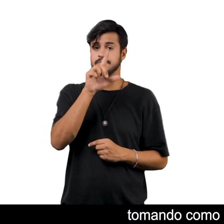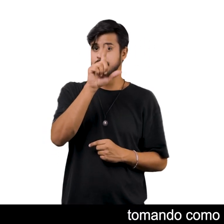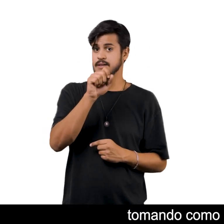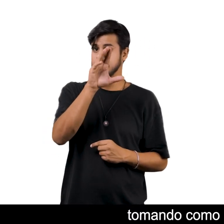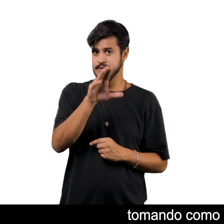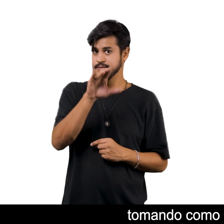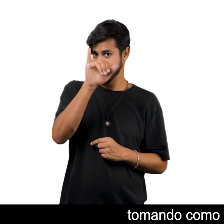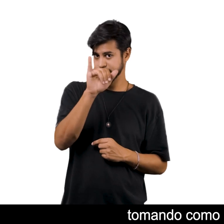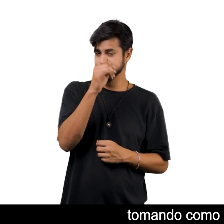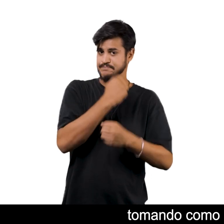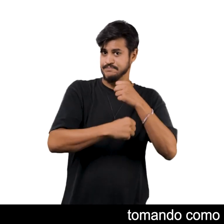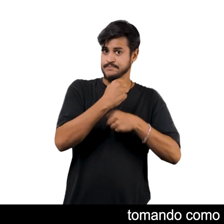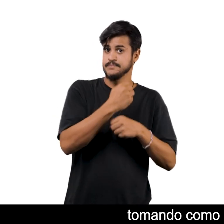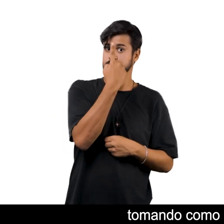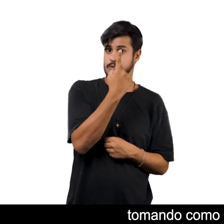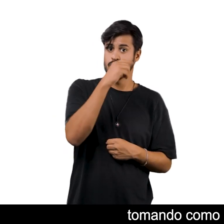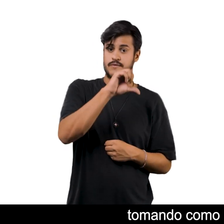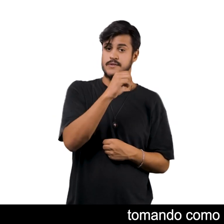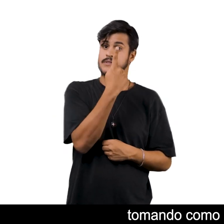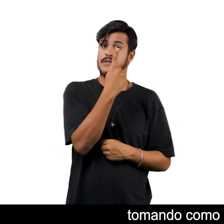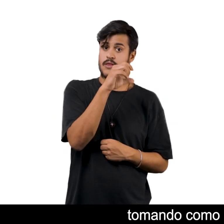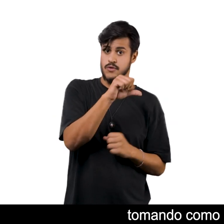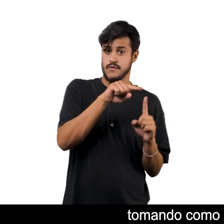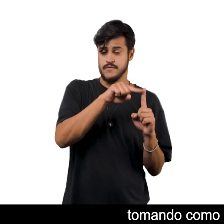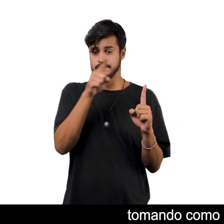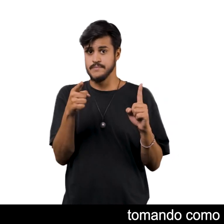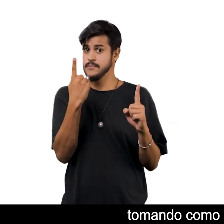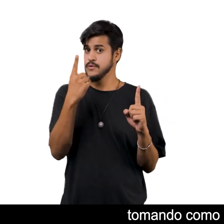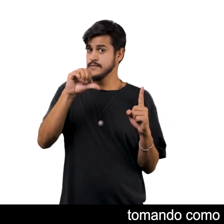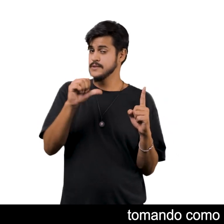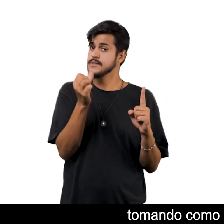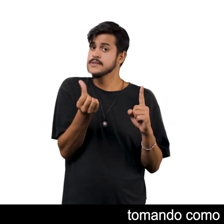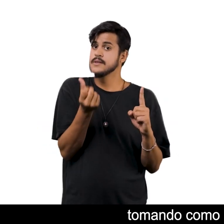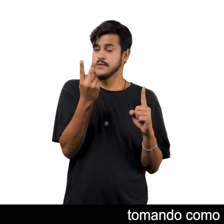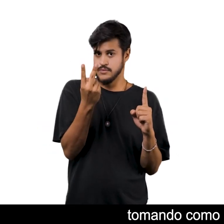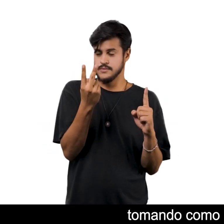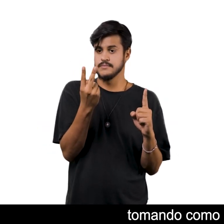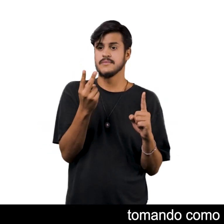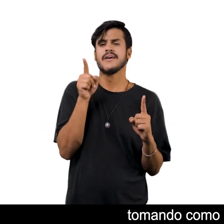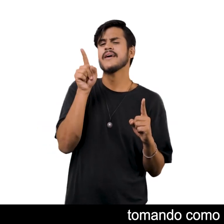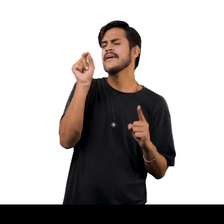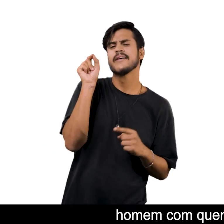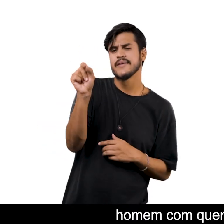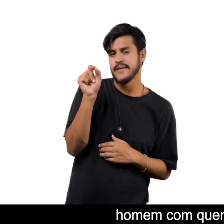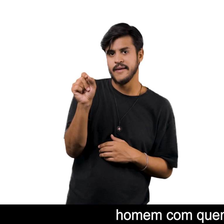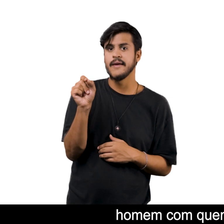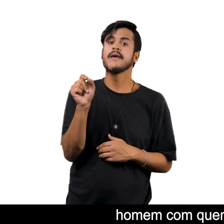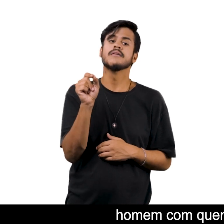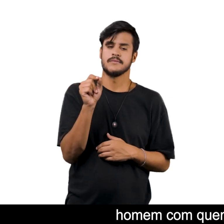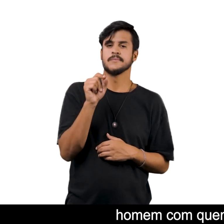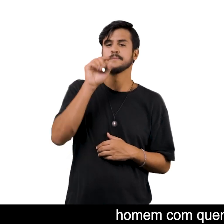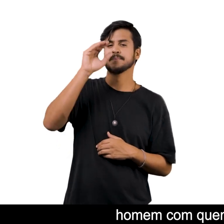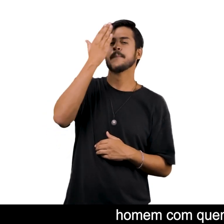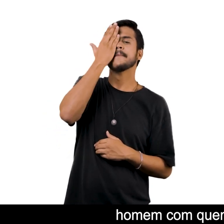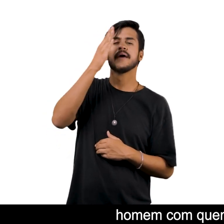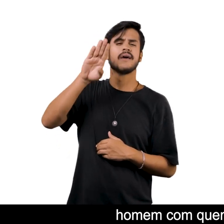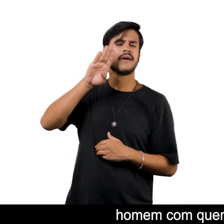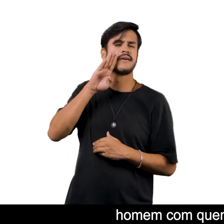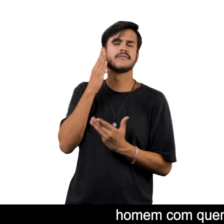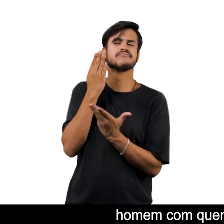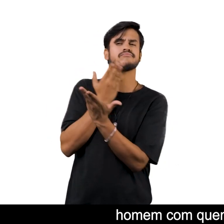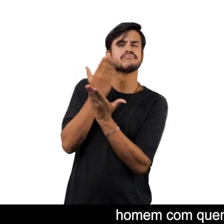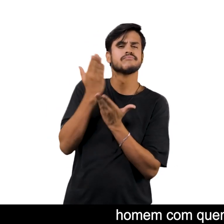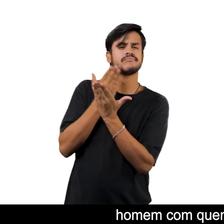Lacey 1919-1962 Homem com quem Bacon